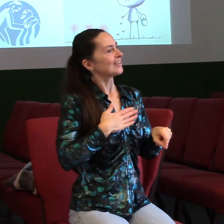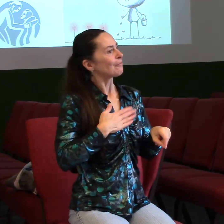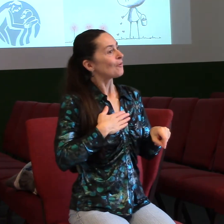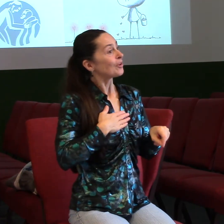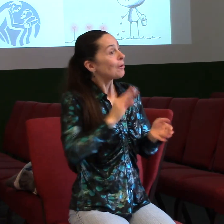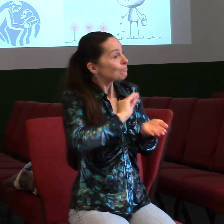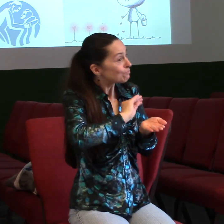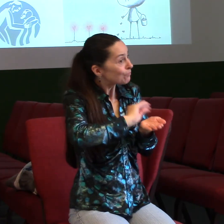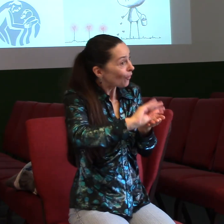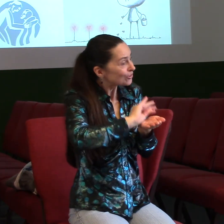štědrý,